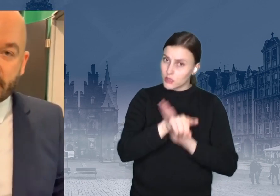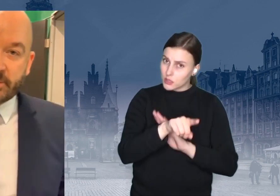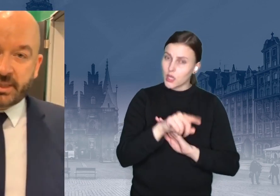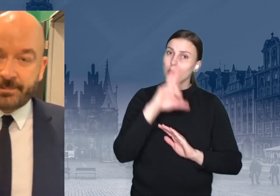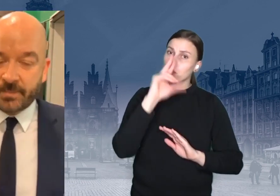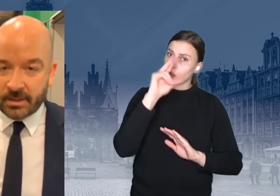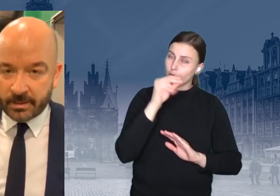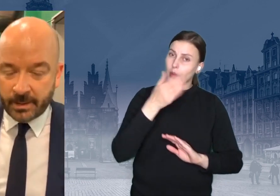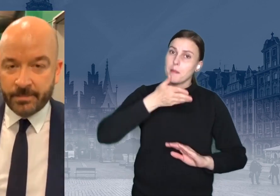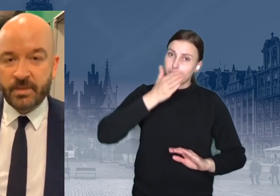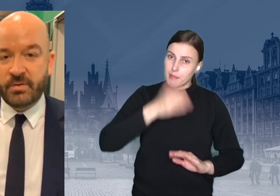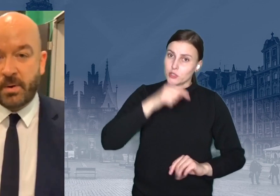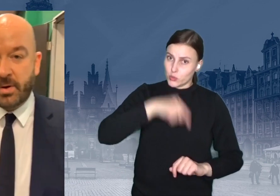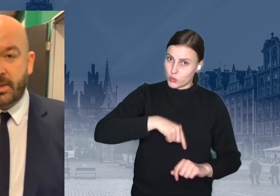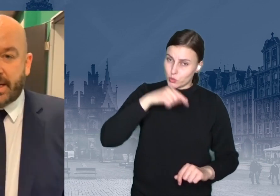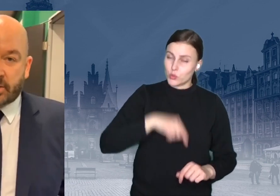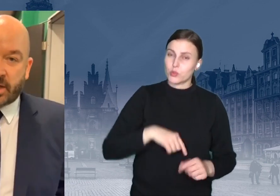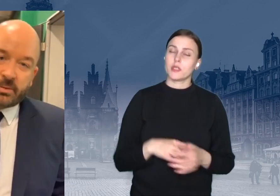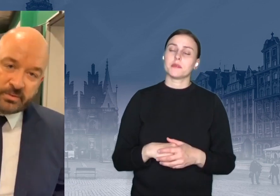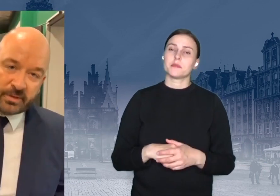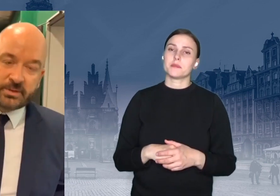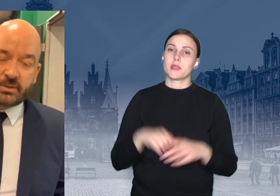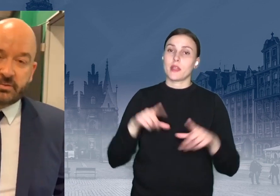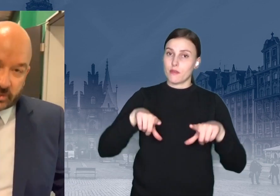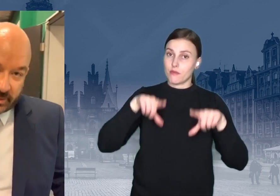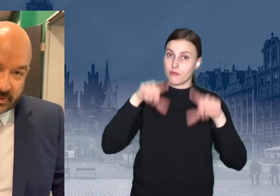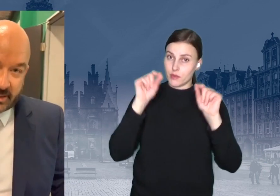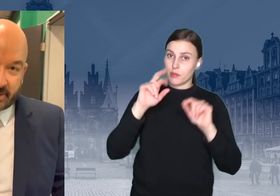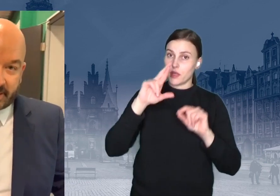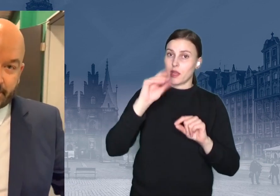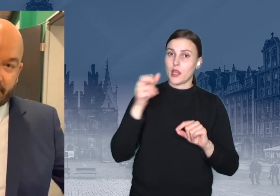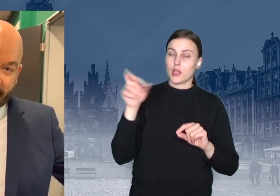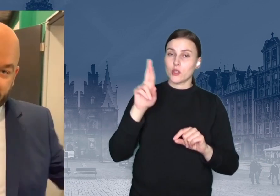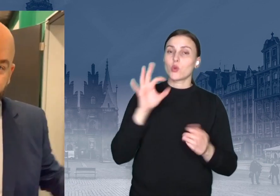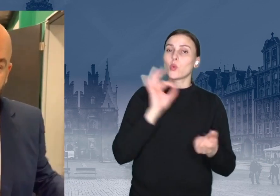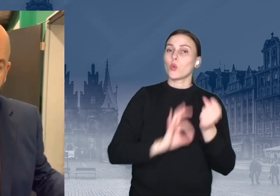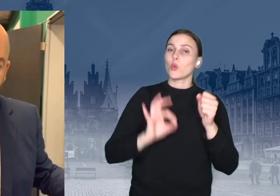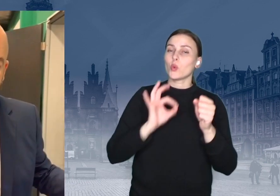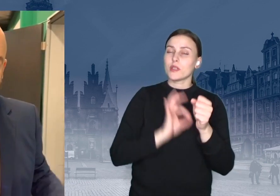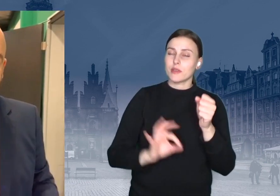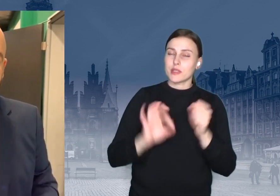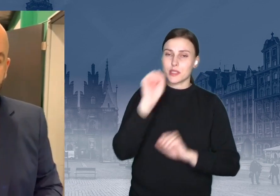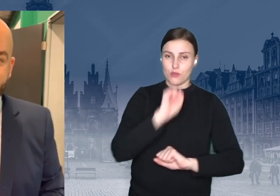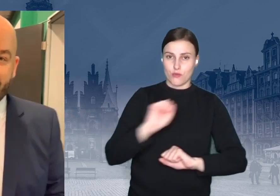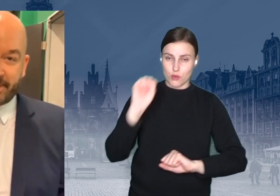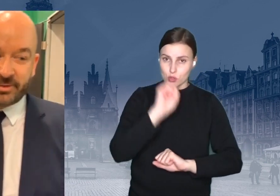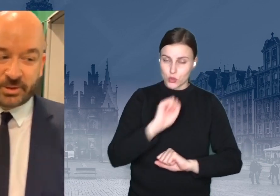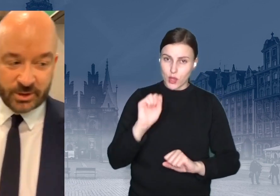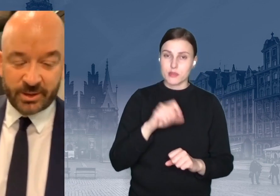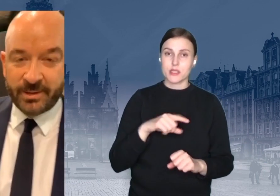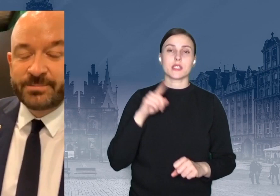wybory rektora Uniwersytetu Wrocławskiego, tak? Ponieważ właśnie to jest duże miejsce, można zapewnić